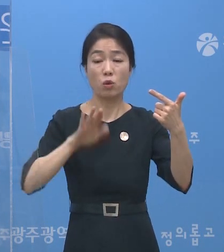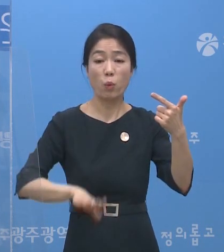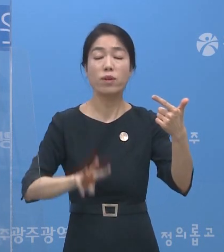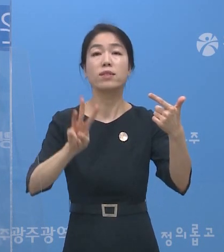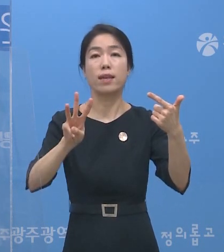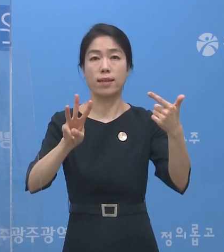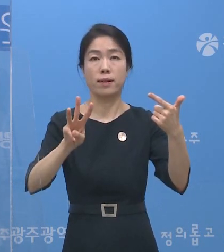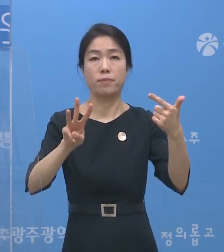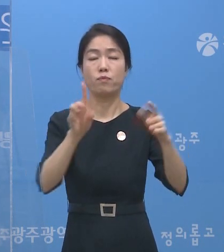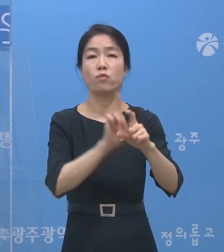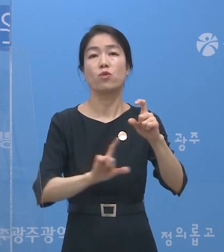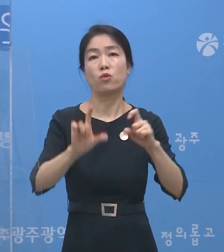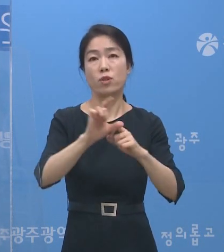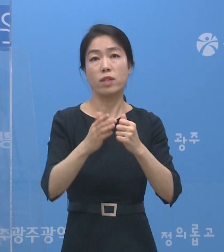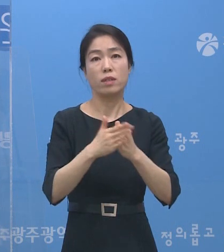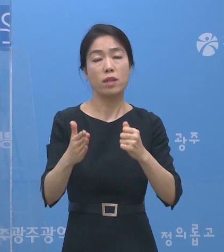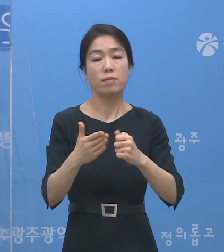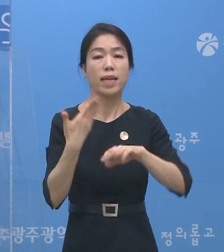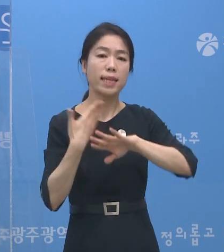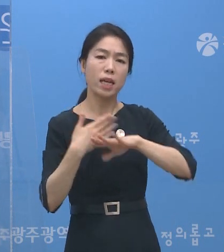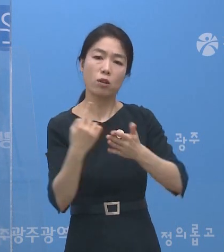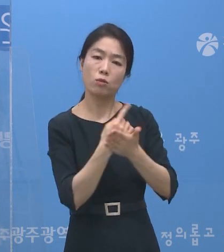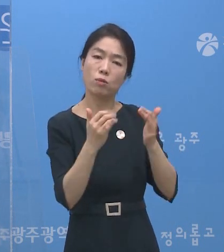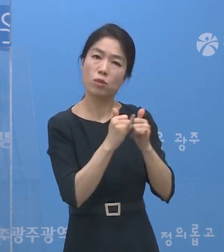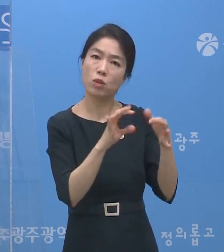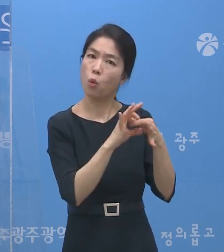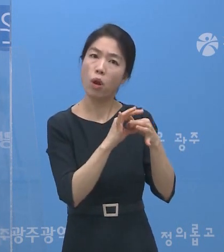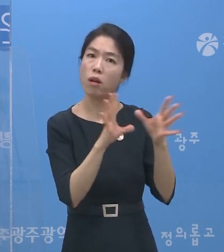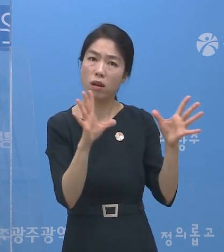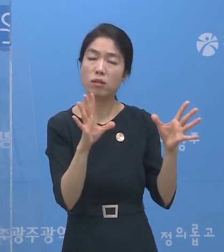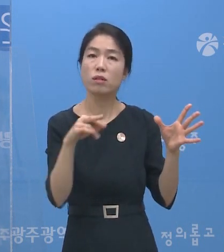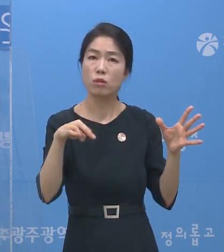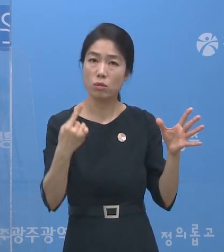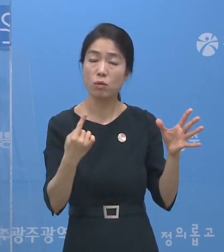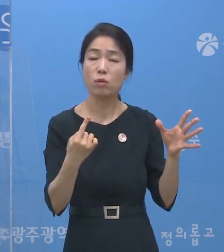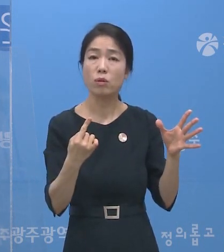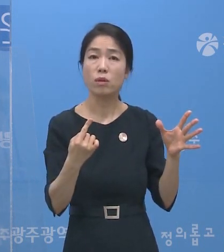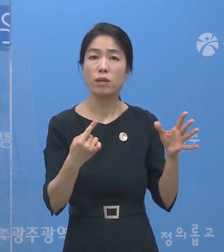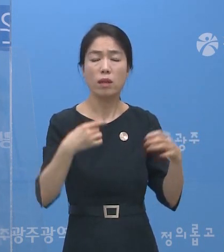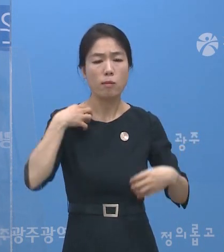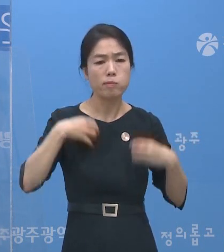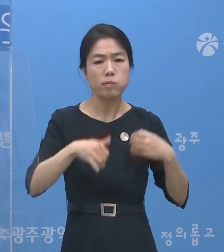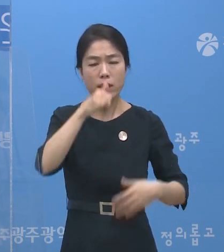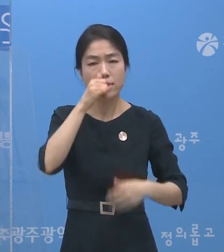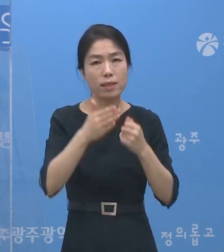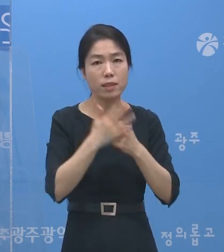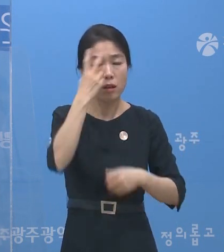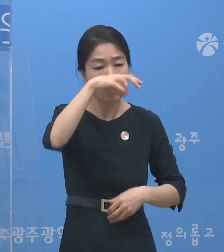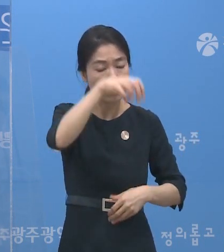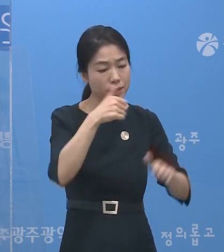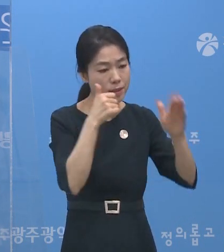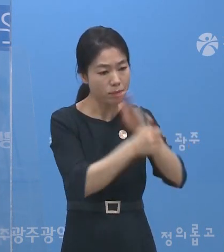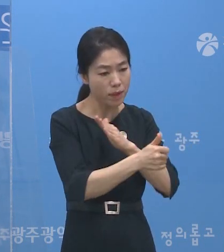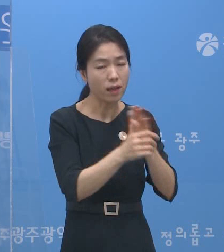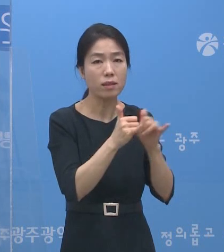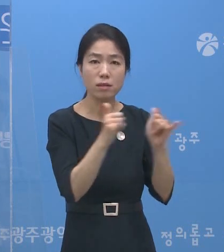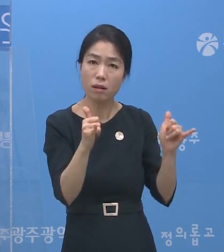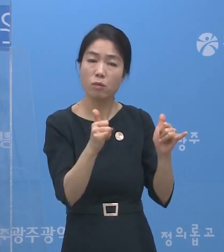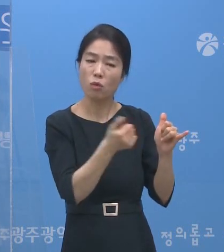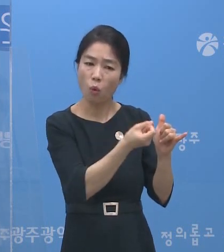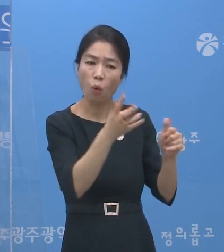3명입니다. 그래서 지금 기존 접촉자와 관련이 아니고라도 증상이 있어서 선별검사소를 찾은 분들이